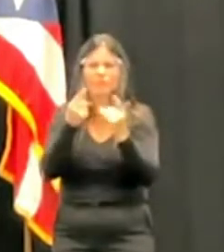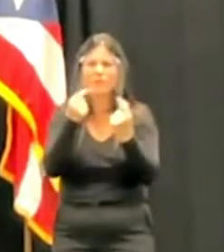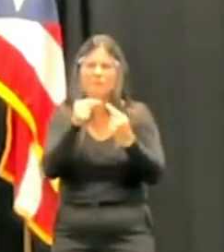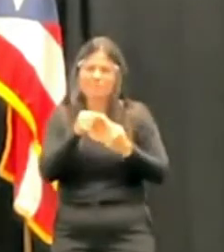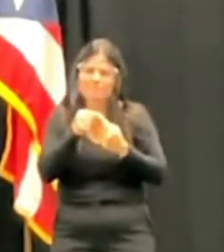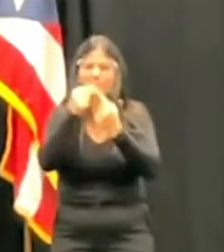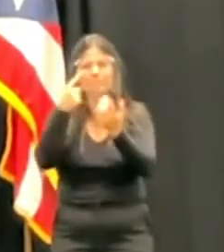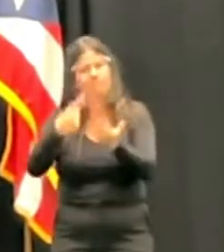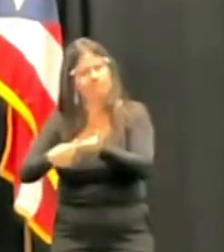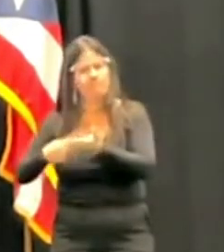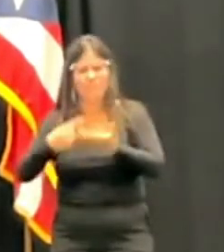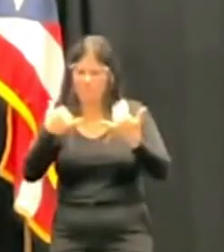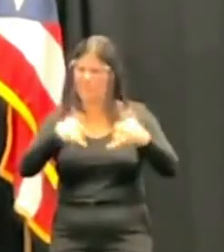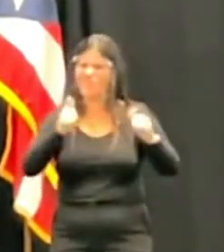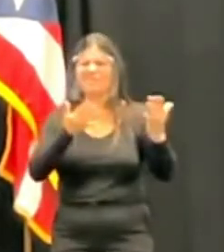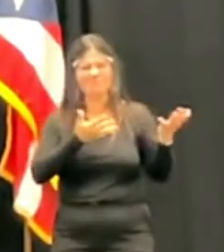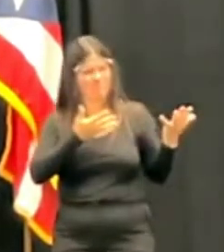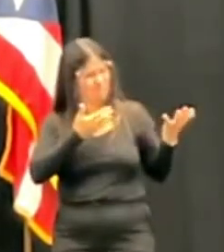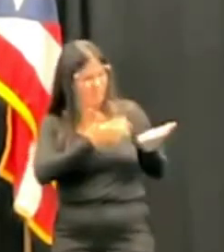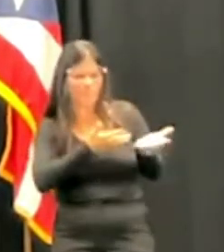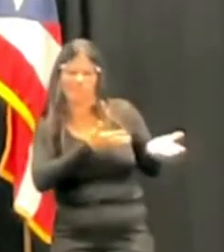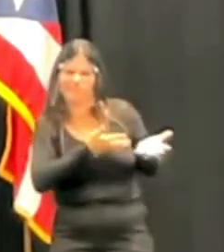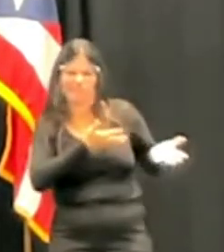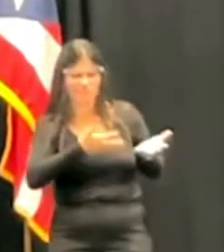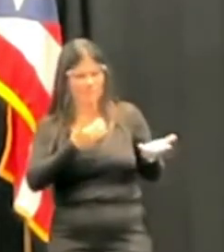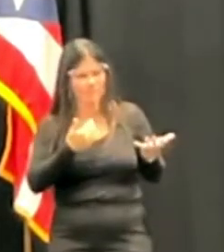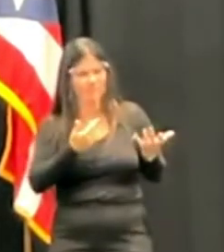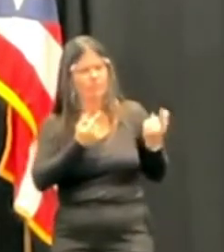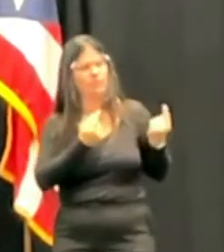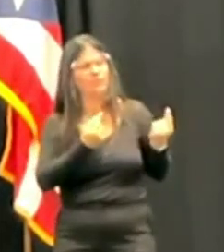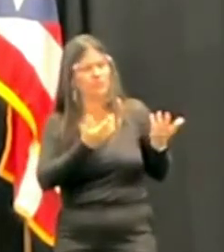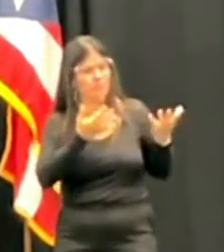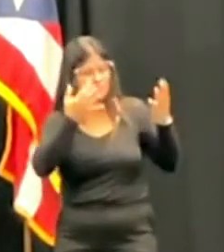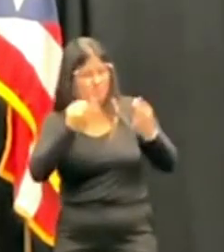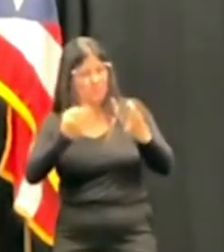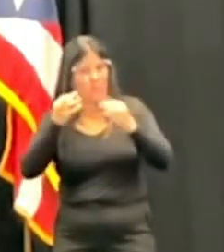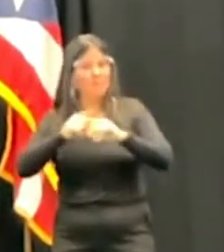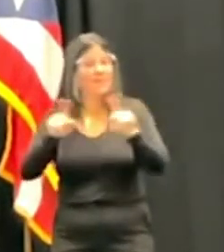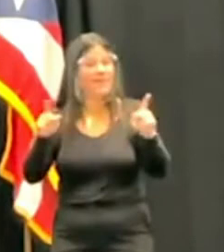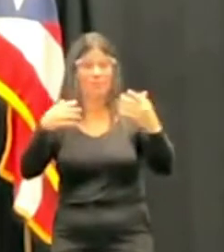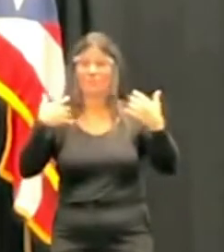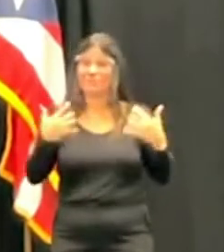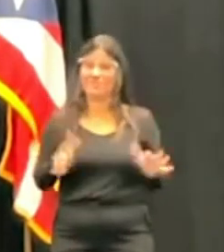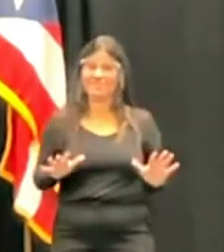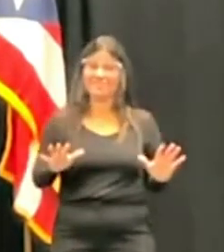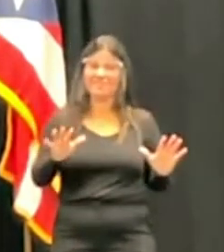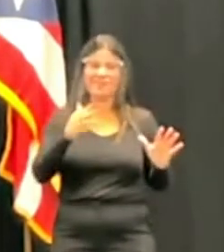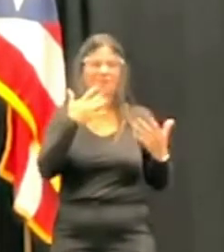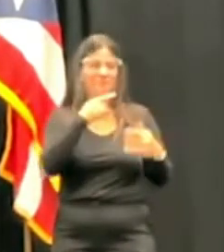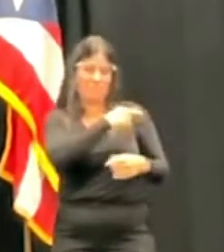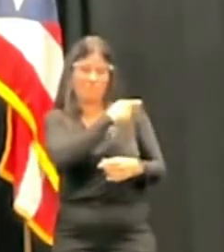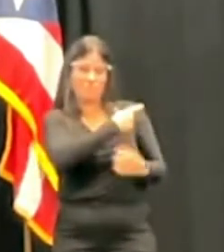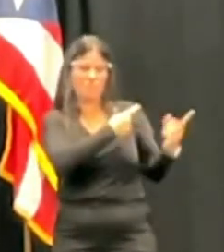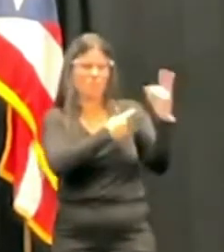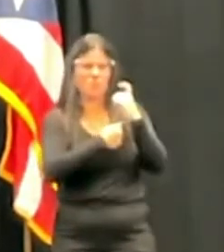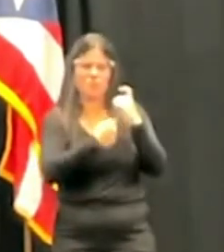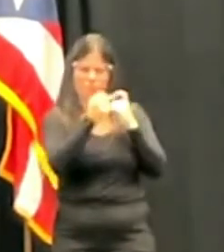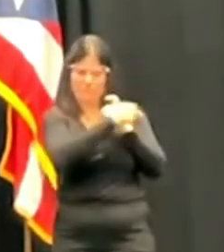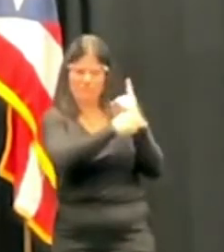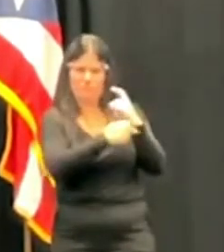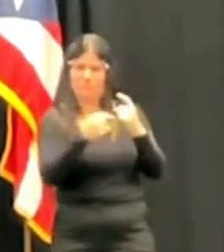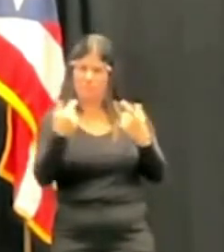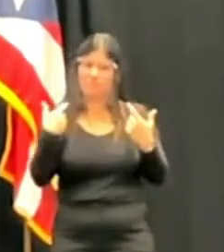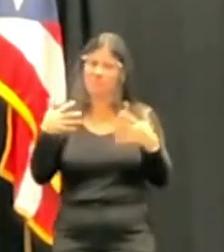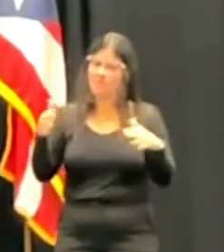En ese momento, una vez finalizamos la reunión, él me preguntó si tenía ya el candidato para